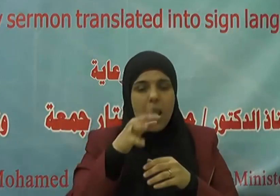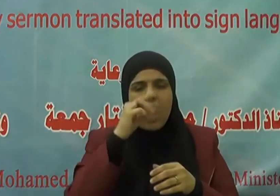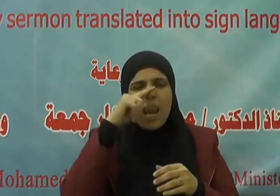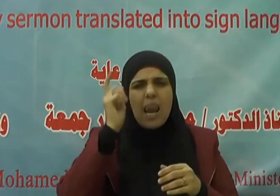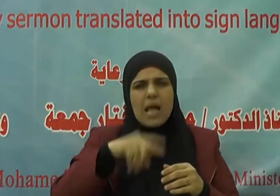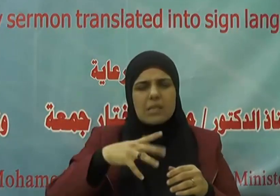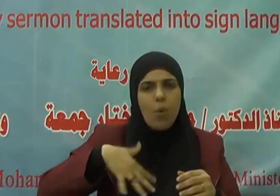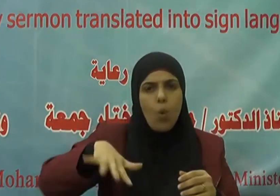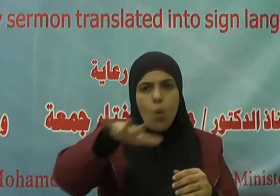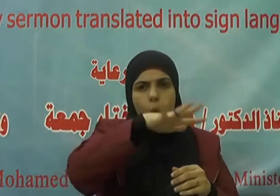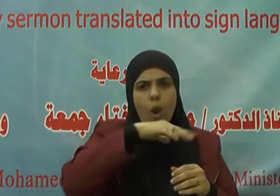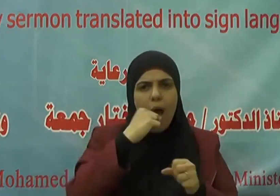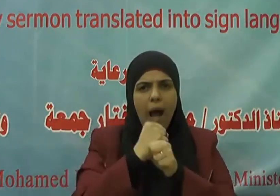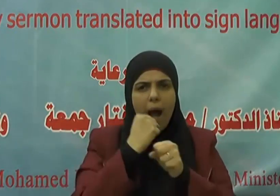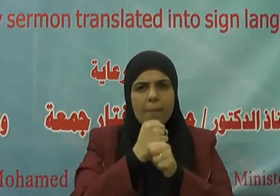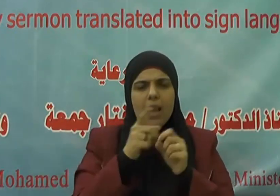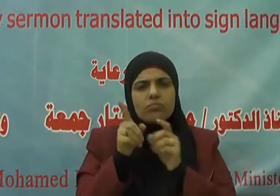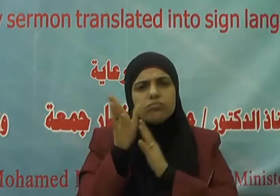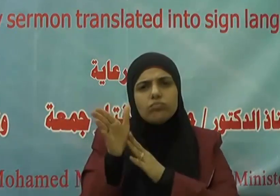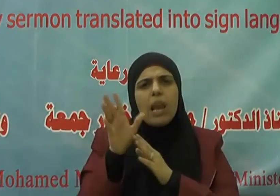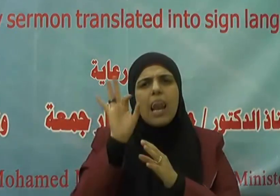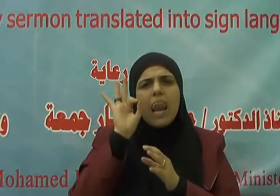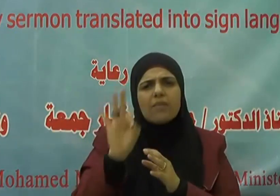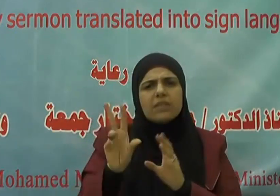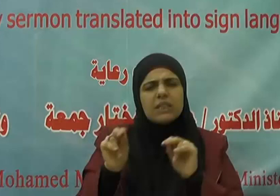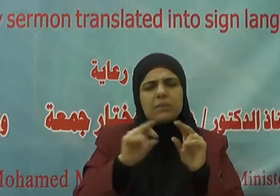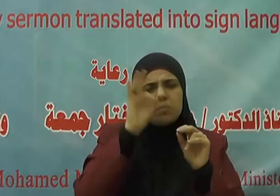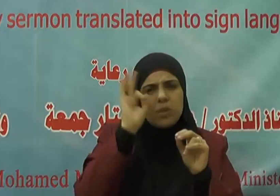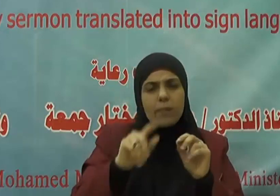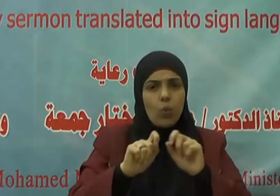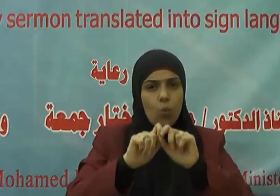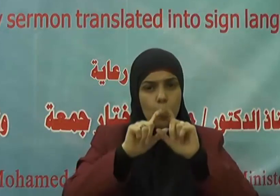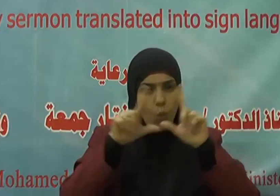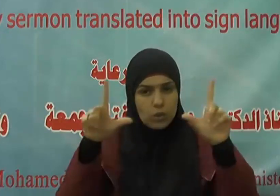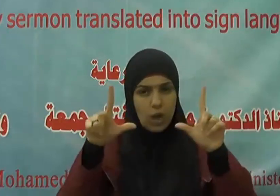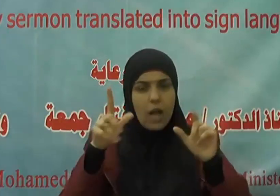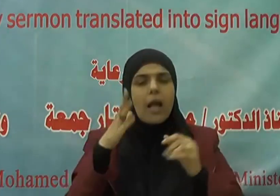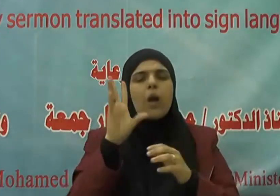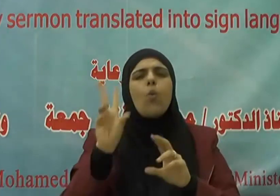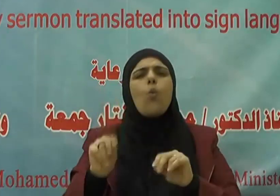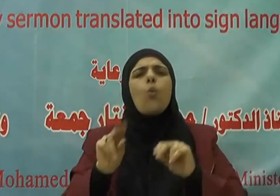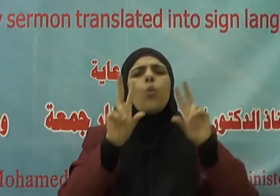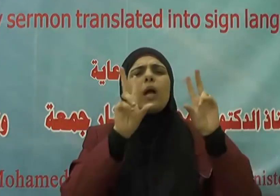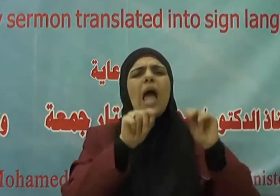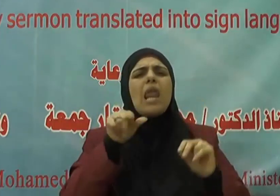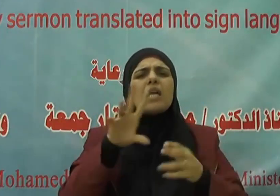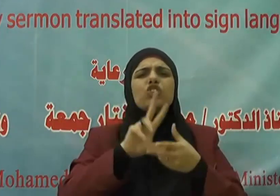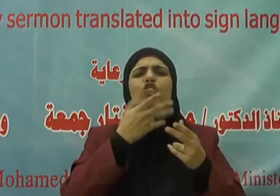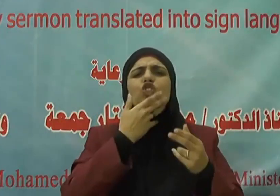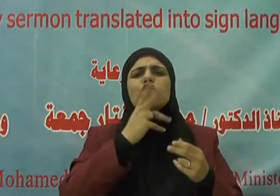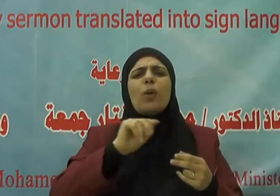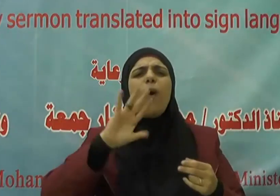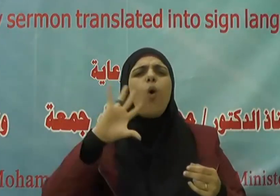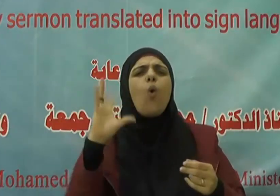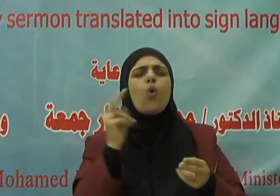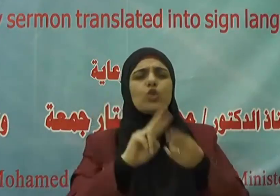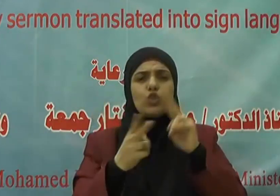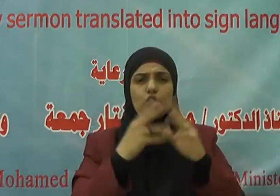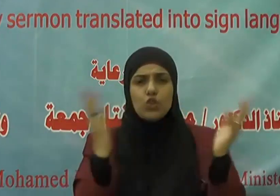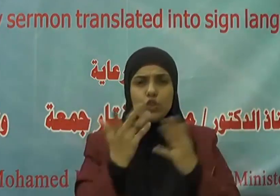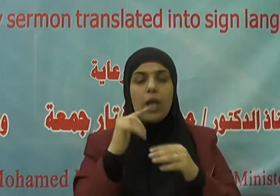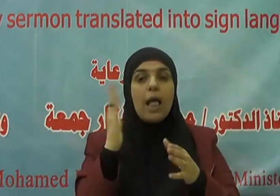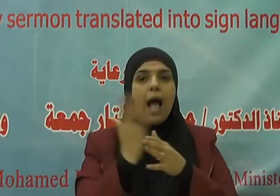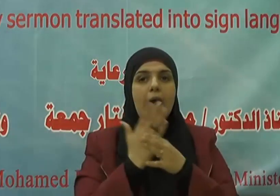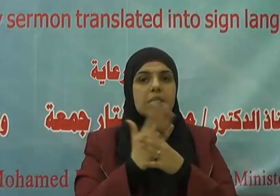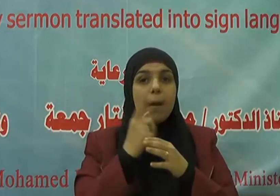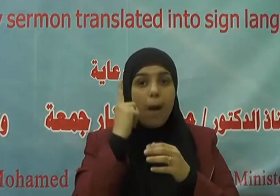الأخذ بأقصى درجة منها وكأنها كل شيء فهي أسباب